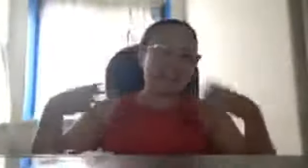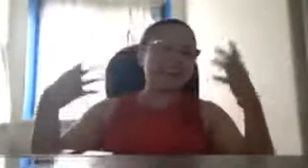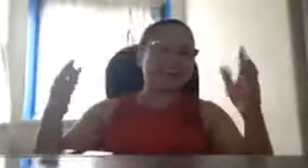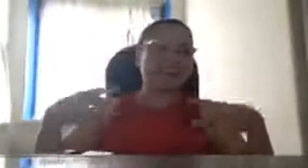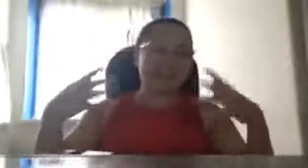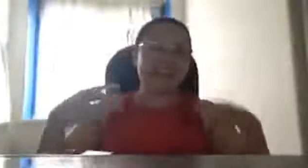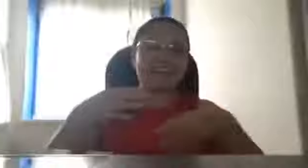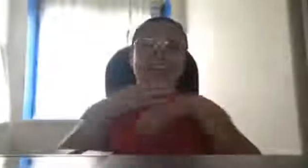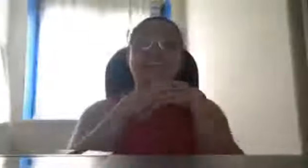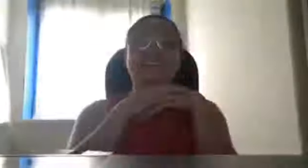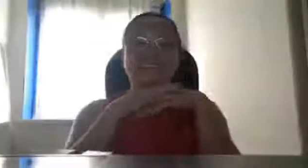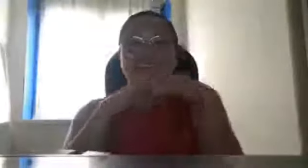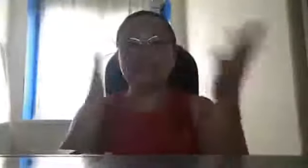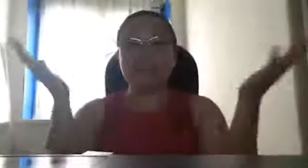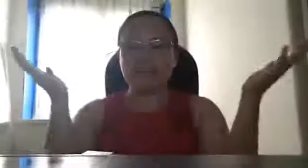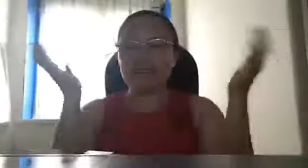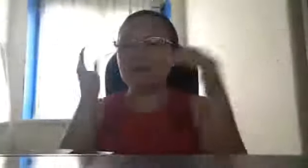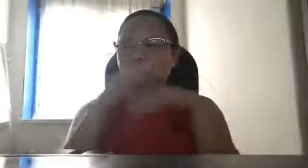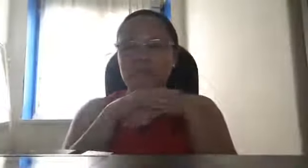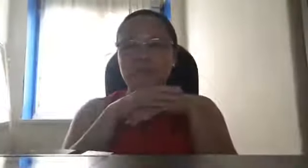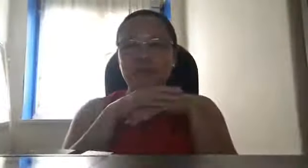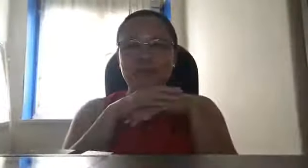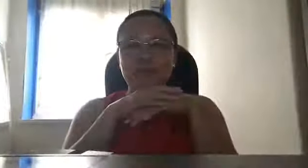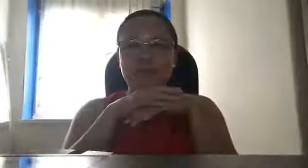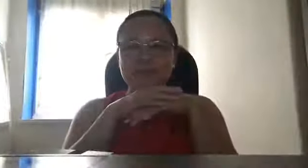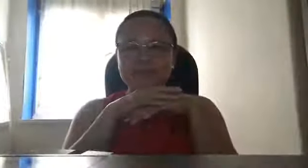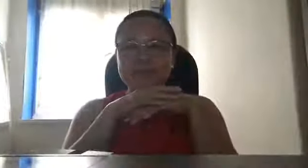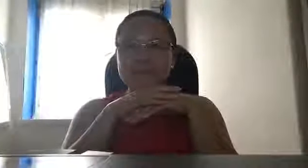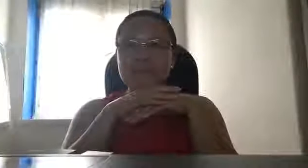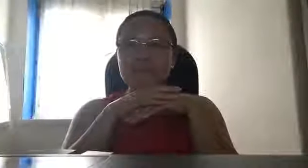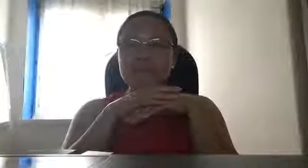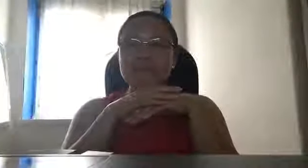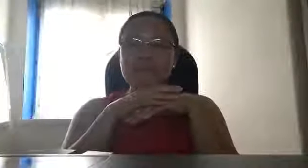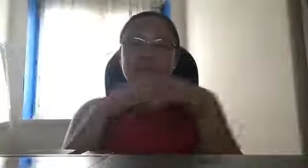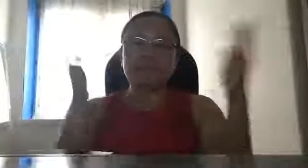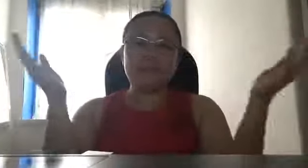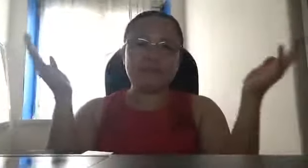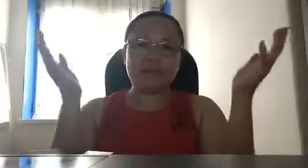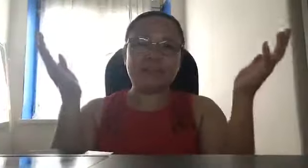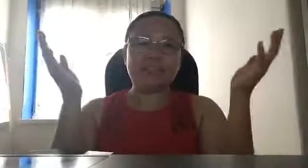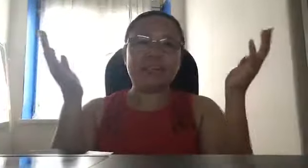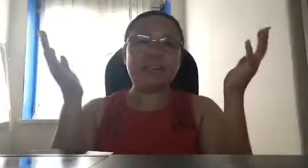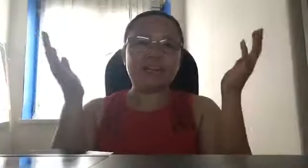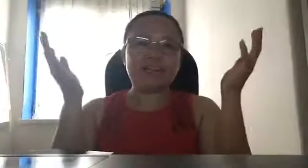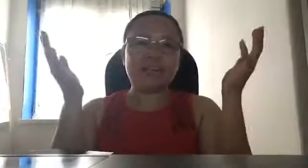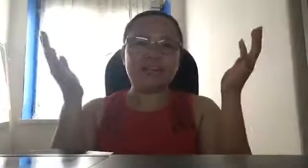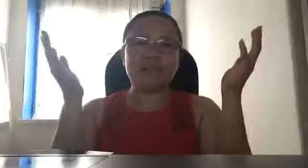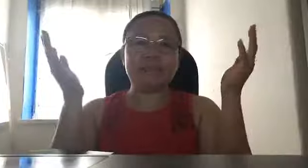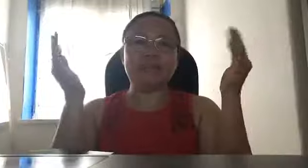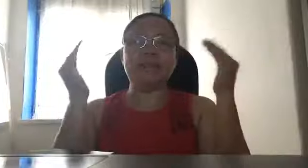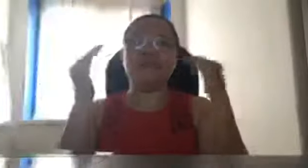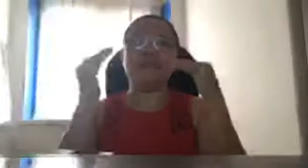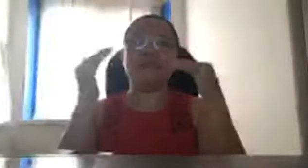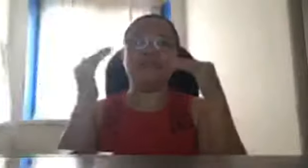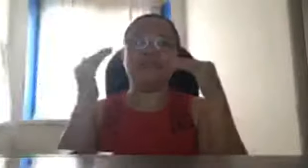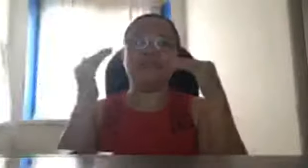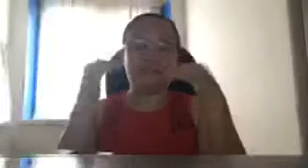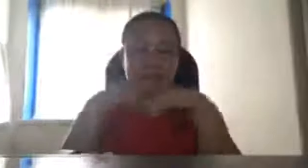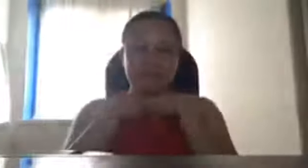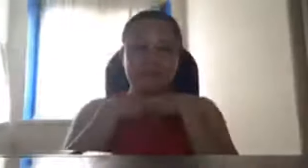aral aral ganun lang po yun kasi pagdating ng time nasasabihin like for example